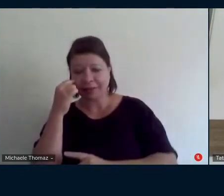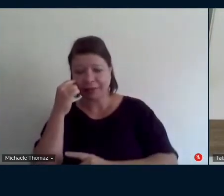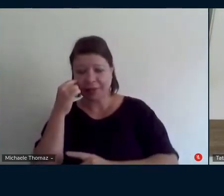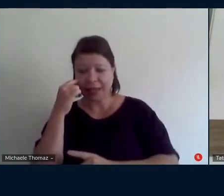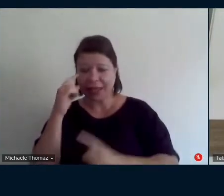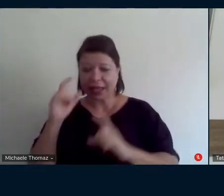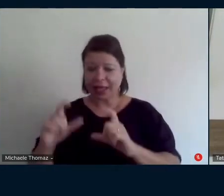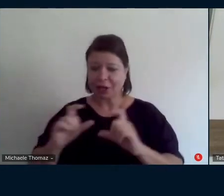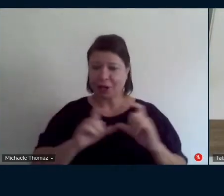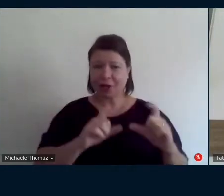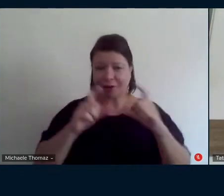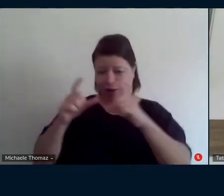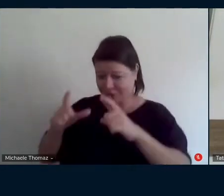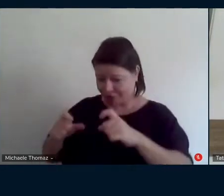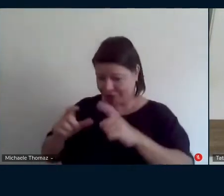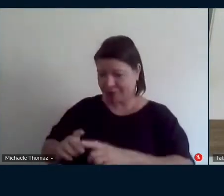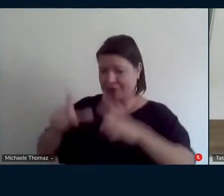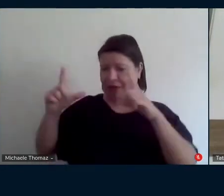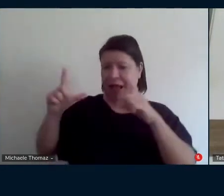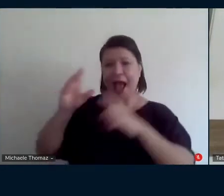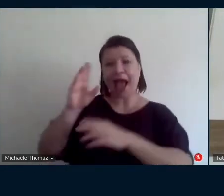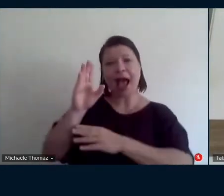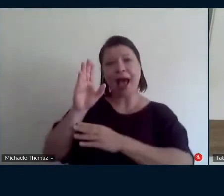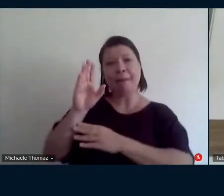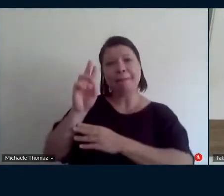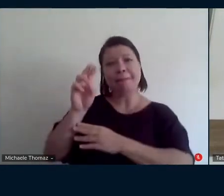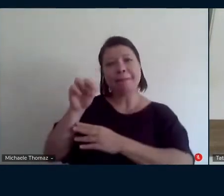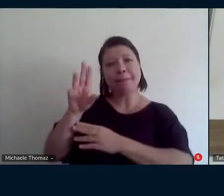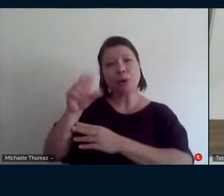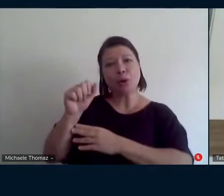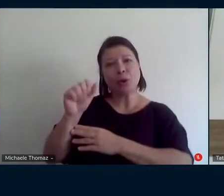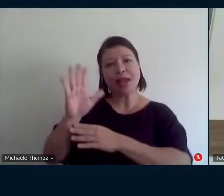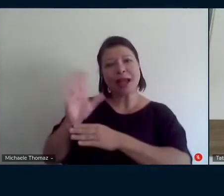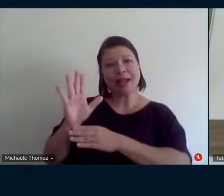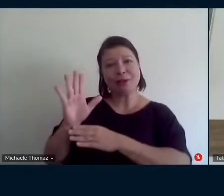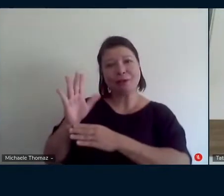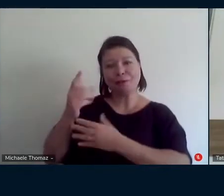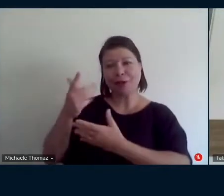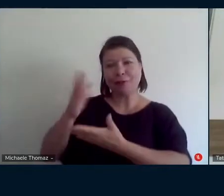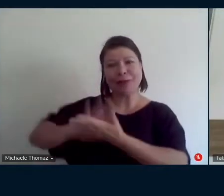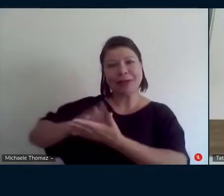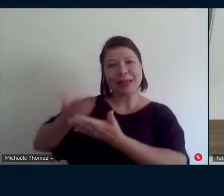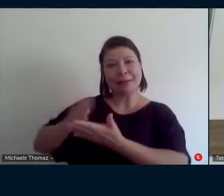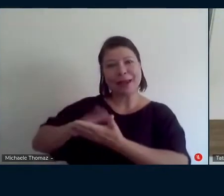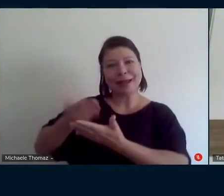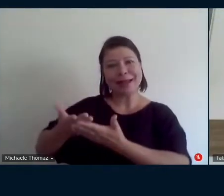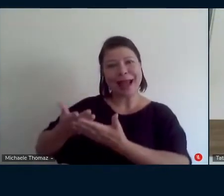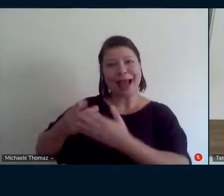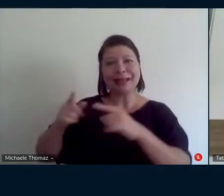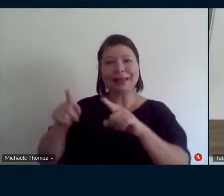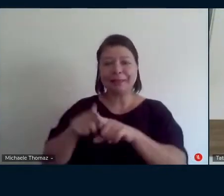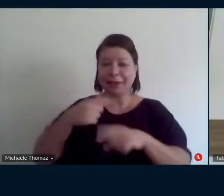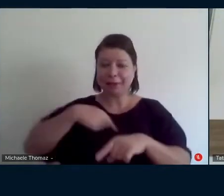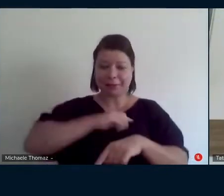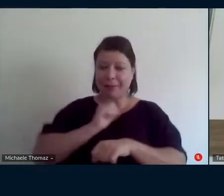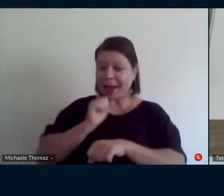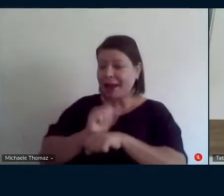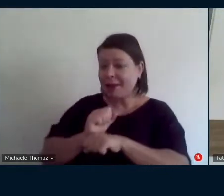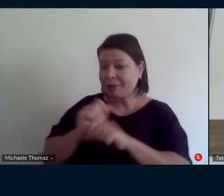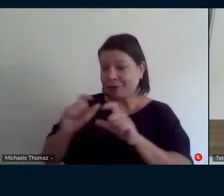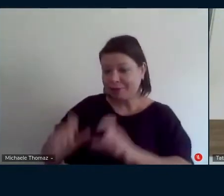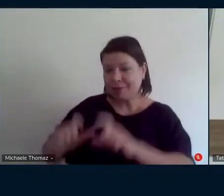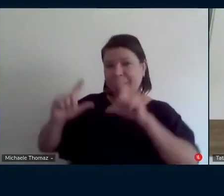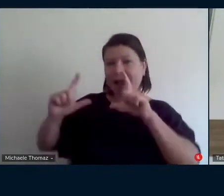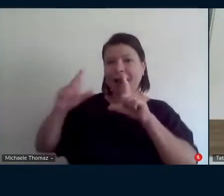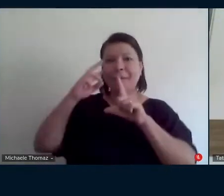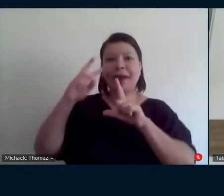interpretar para para ver as músicas lindas o filme é muito legal sabe o que eu senti falta porque